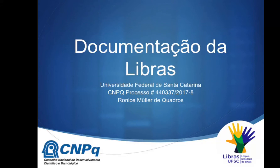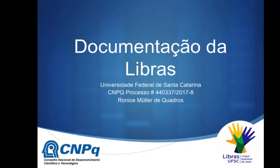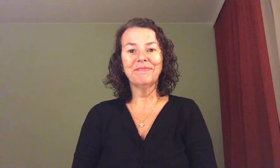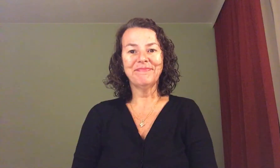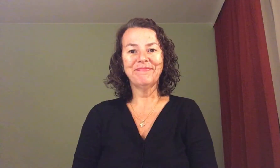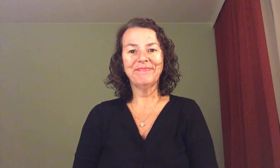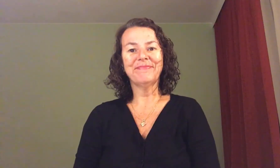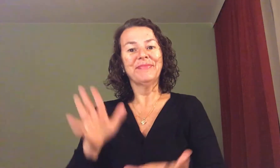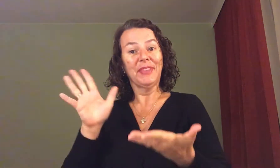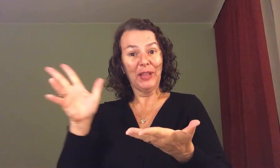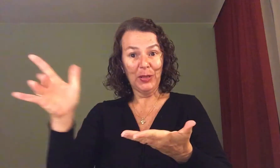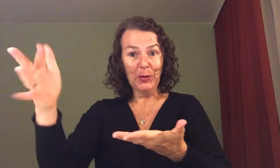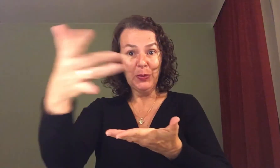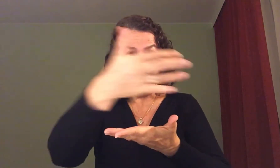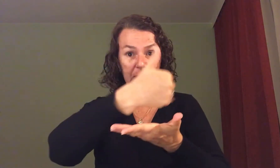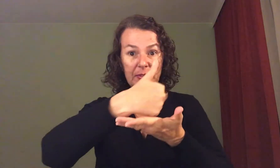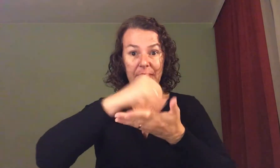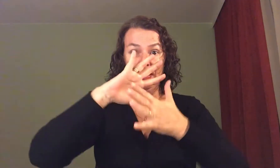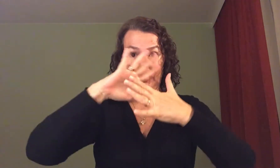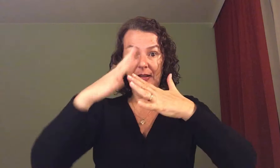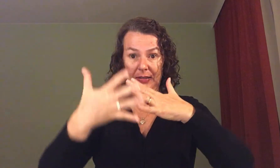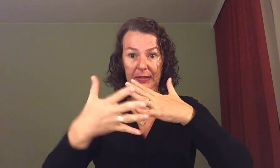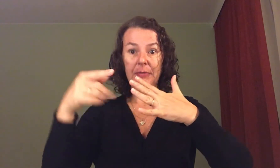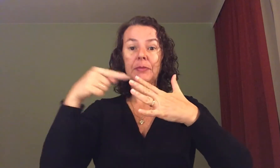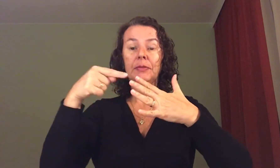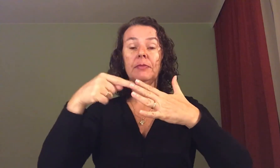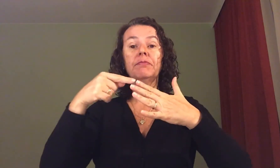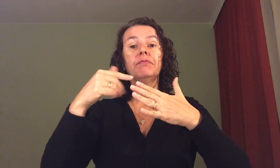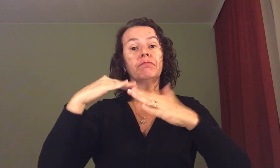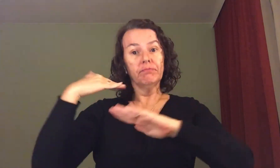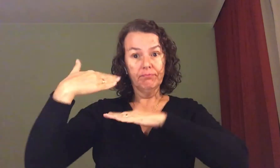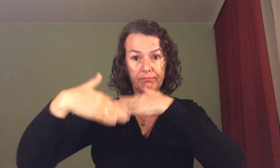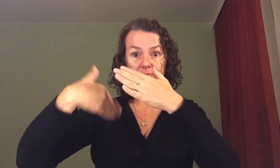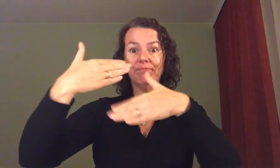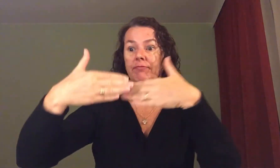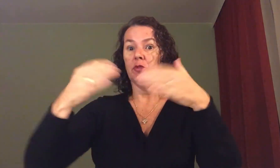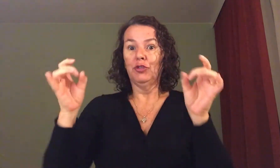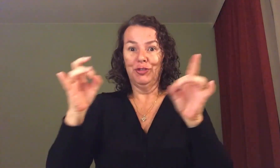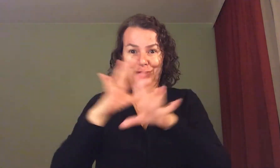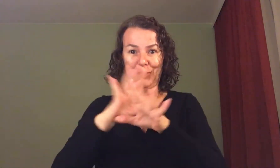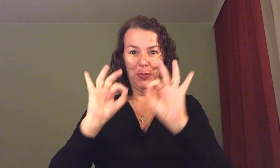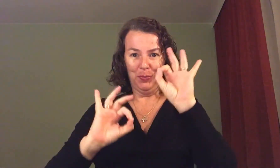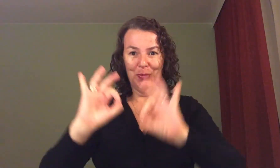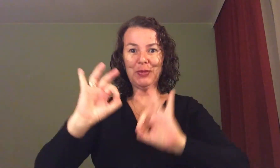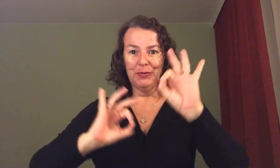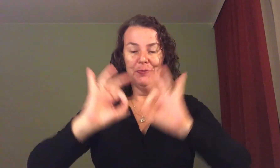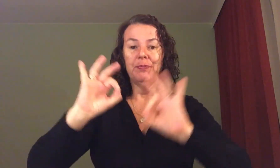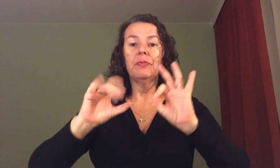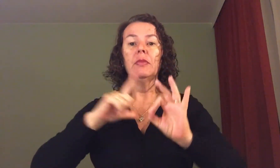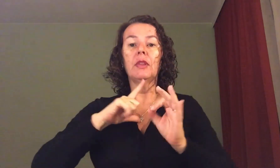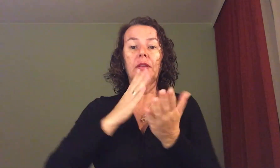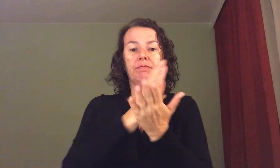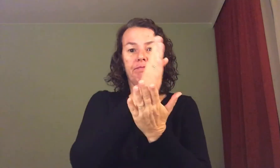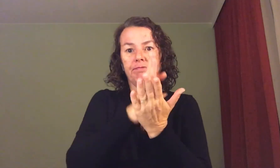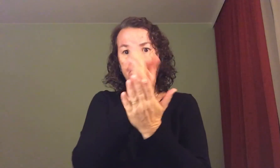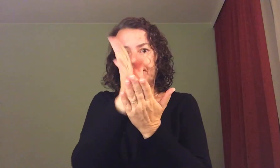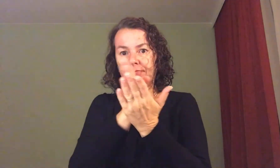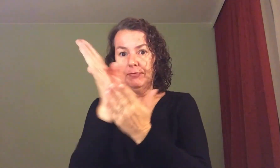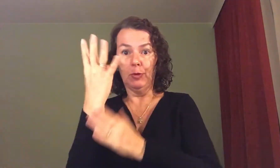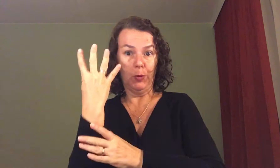A documentação da Libras desenvolvida inclui quatro frentes de trabalho. A